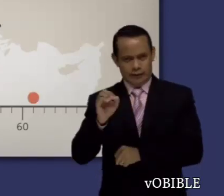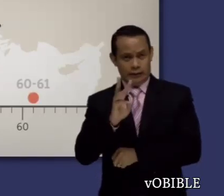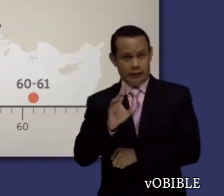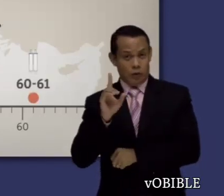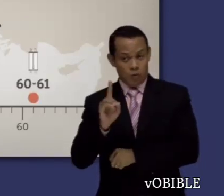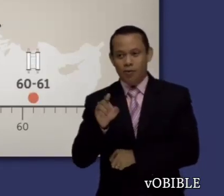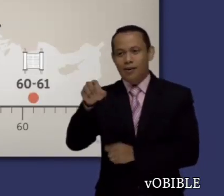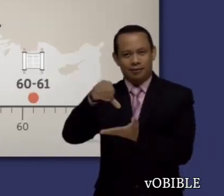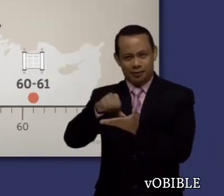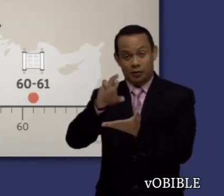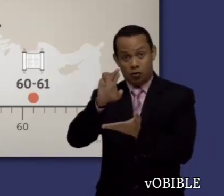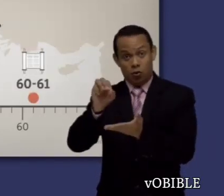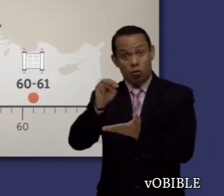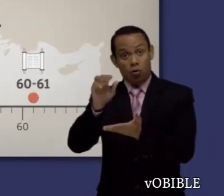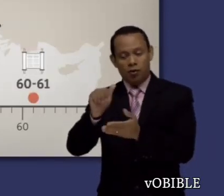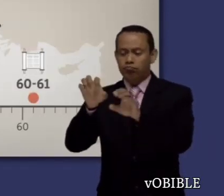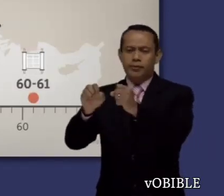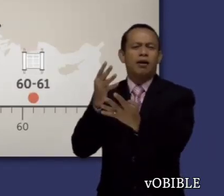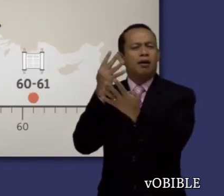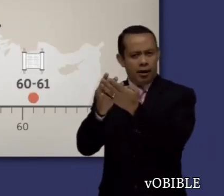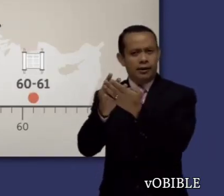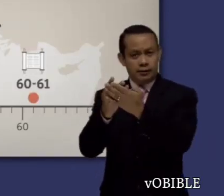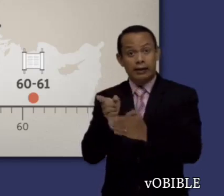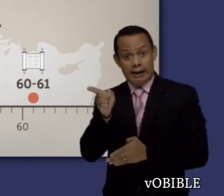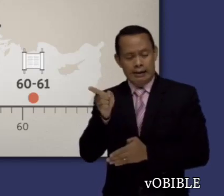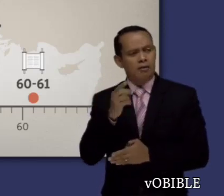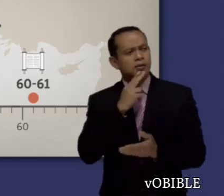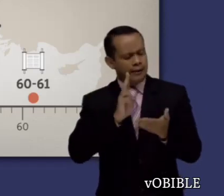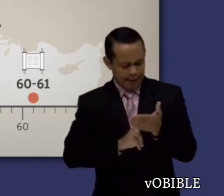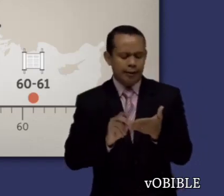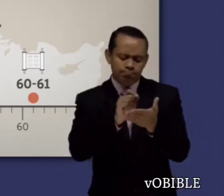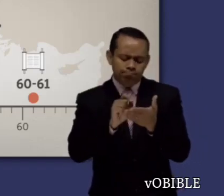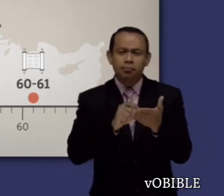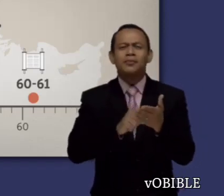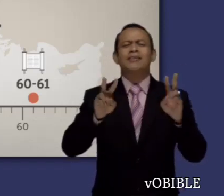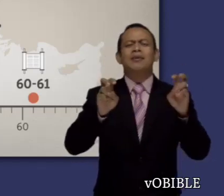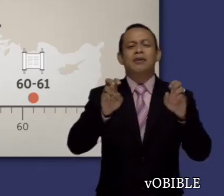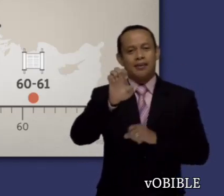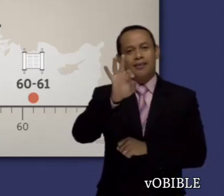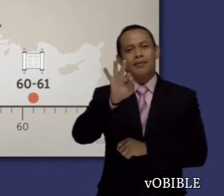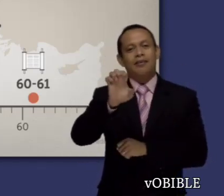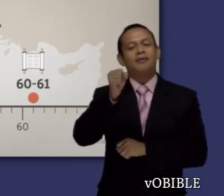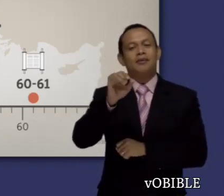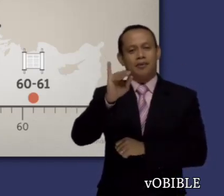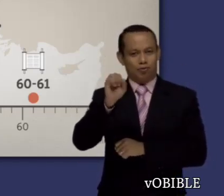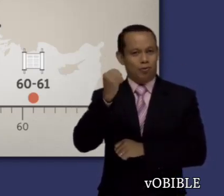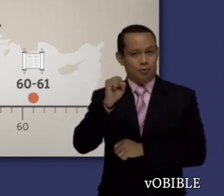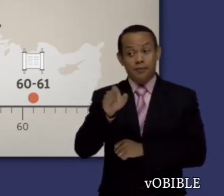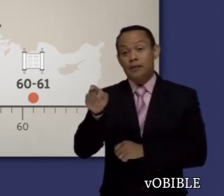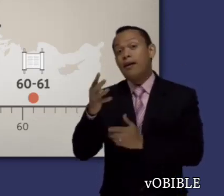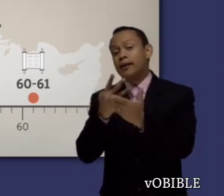Más tarde, alrededor del año 60 o 61, Pablo escribió la carta a la congregación de Éfeso. En ese momento,